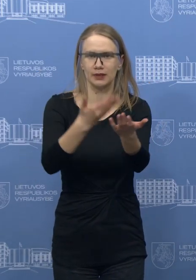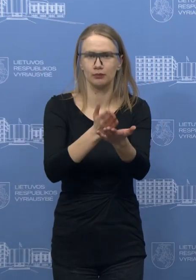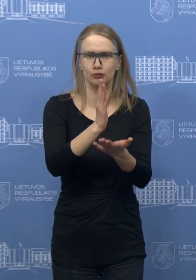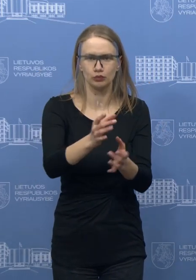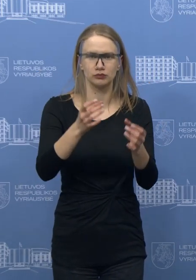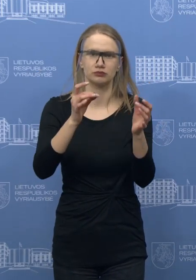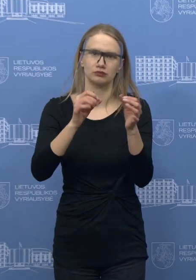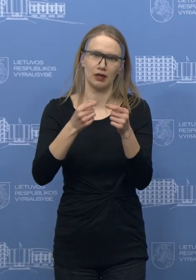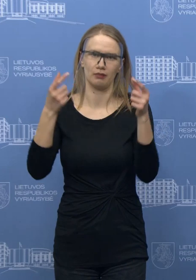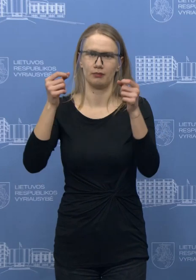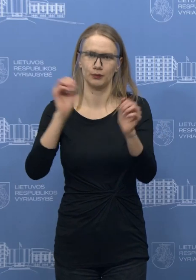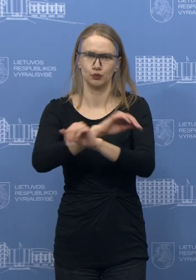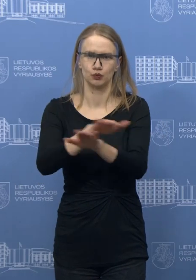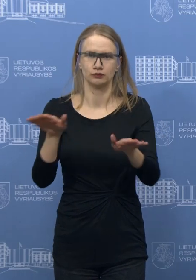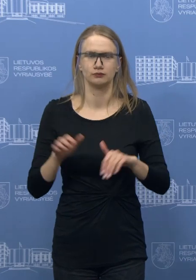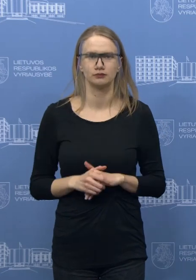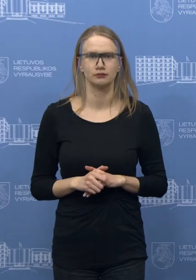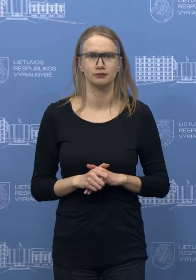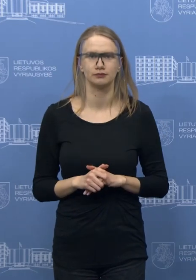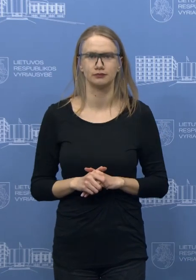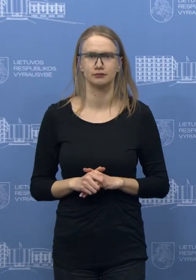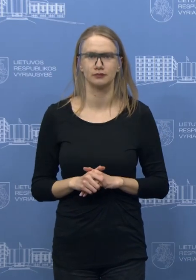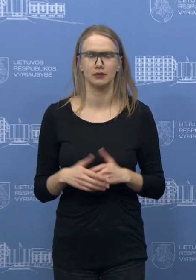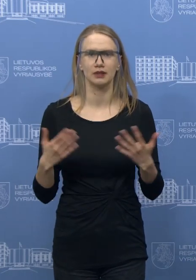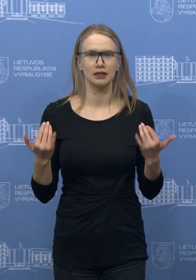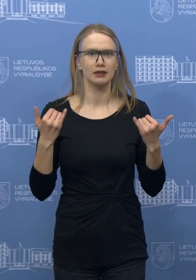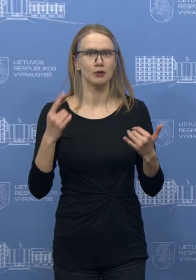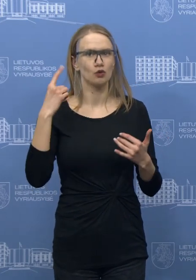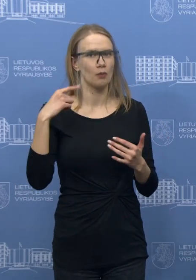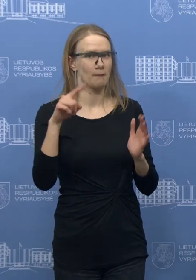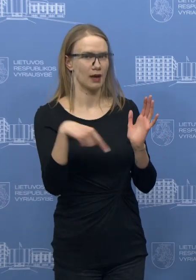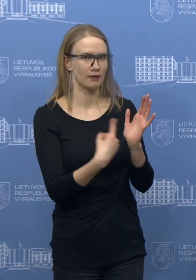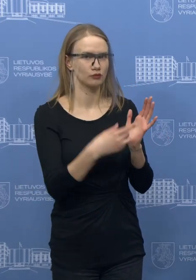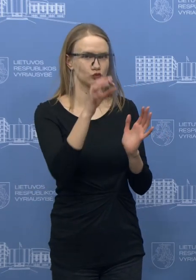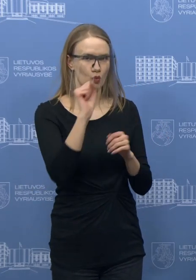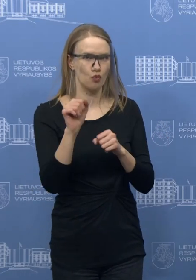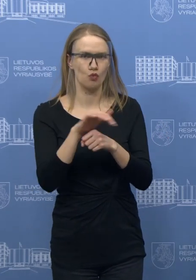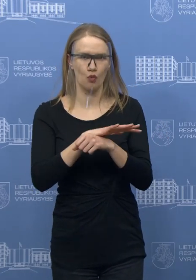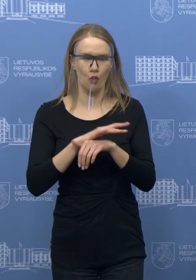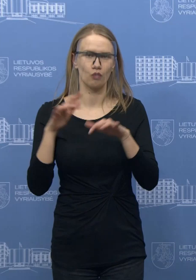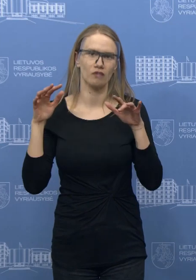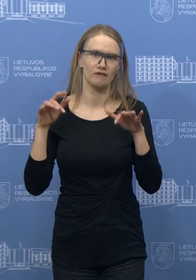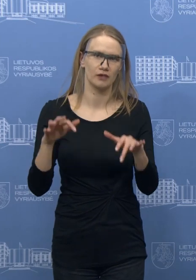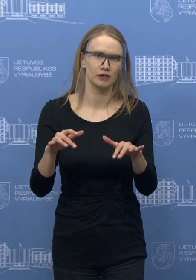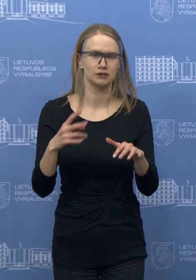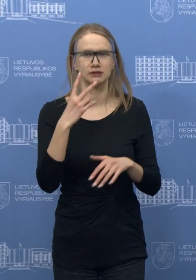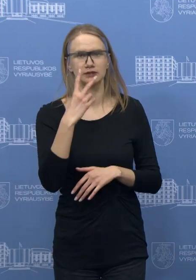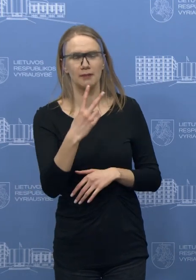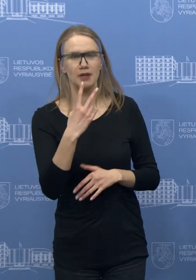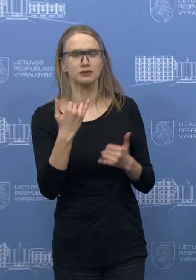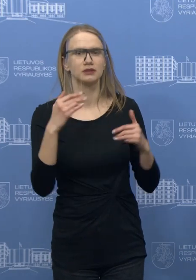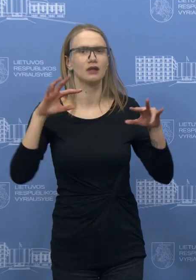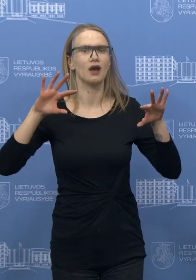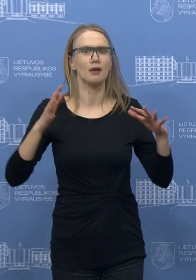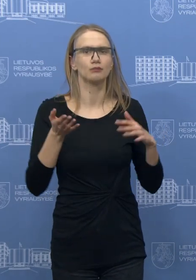elektroniniu būdu. Koks antrasias klausimas, Simona? Taip, dėl COVID-19 stebėsinos informacinės sistemos įsteigimo šiandien